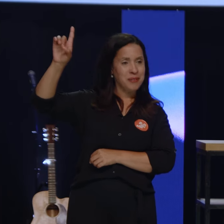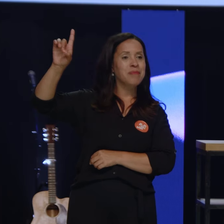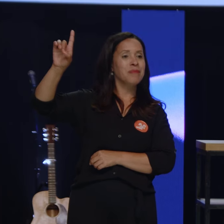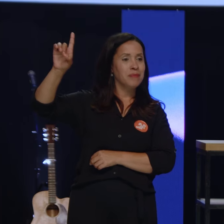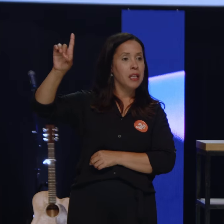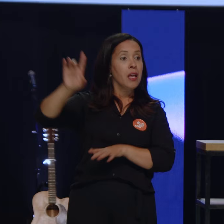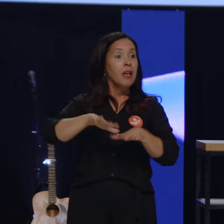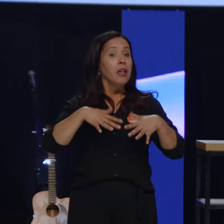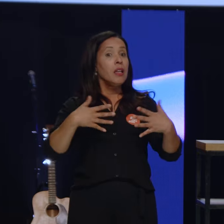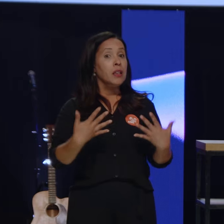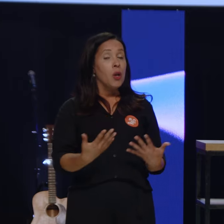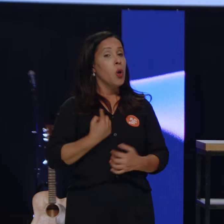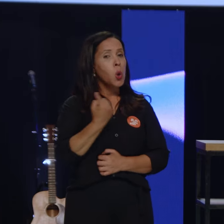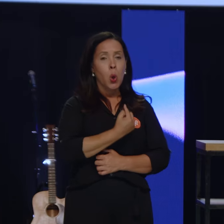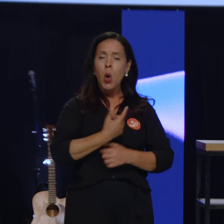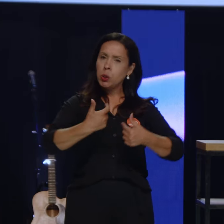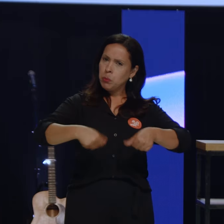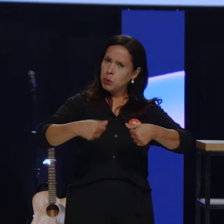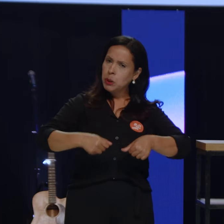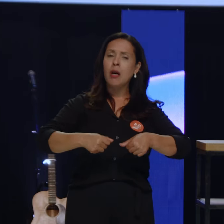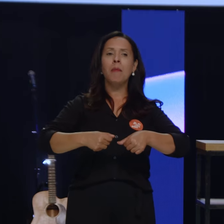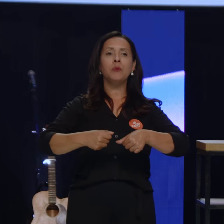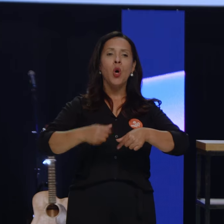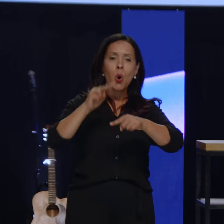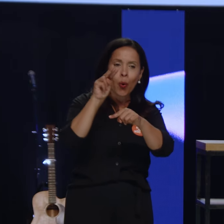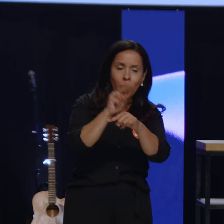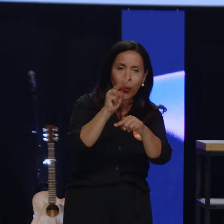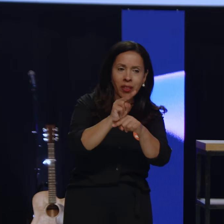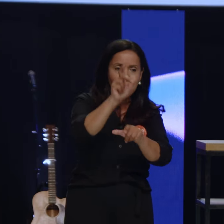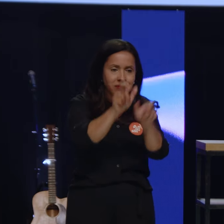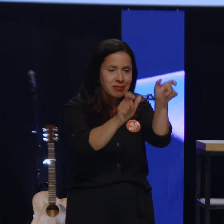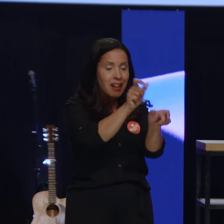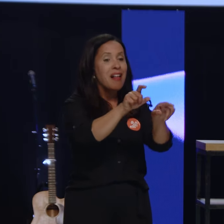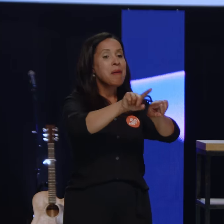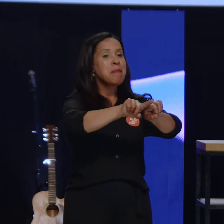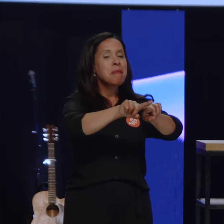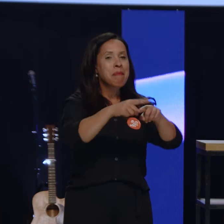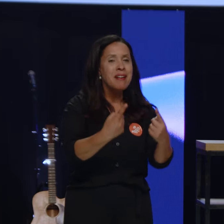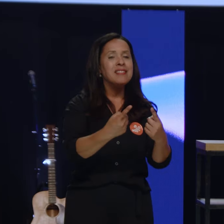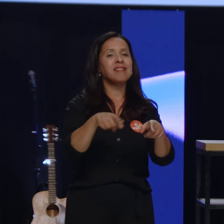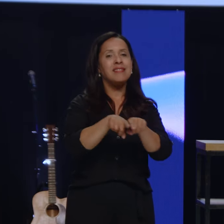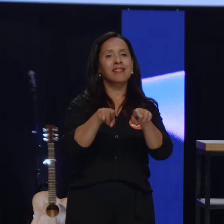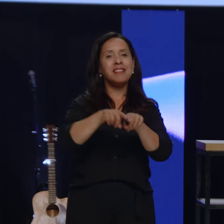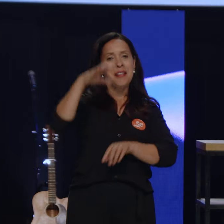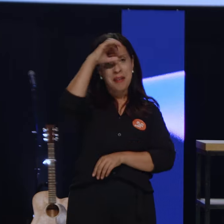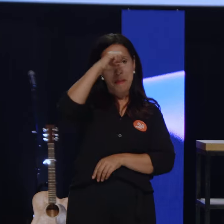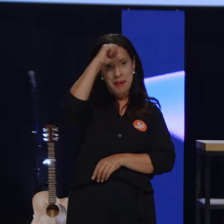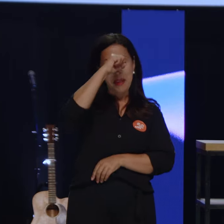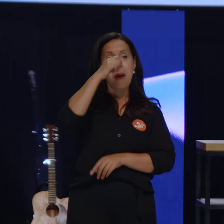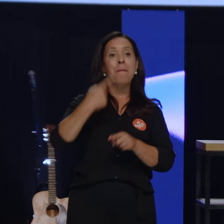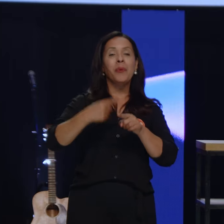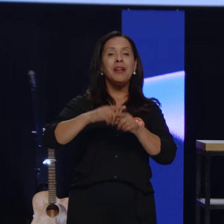apenas precisamos cuidar deles, mas aprender com eles, saber o que eles carregam é imprescindível para o corpo